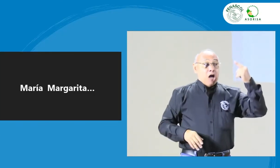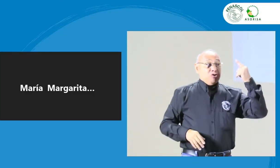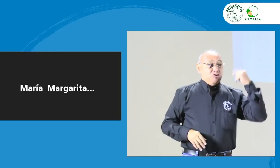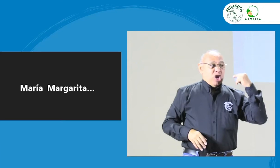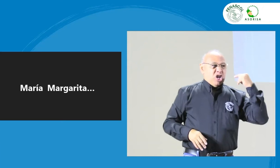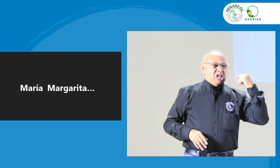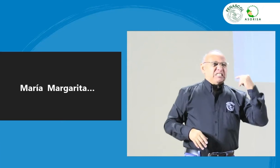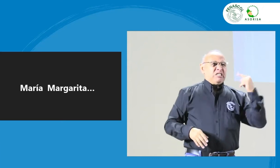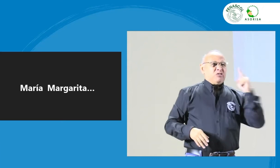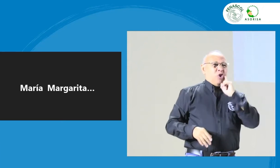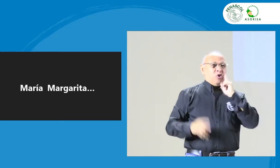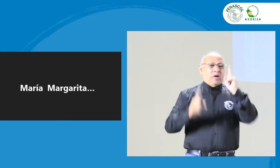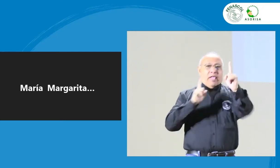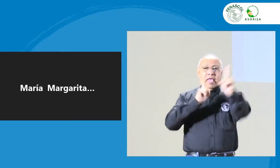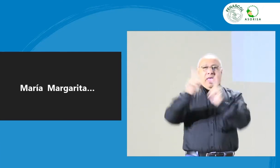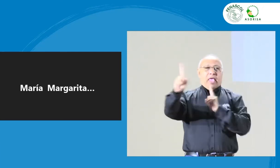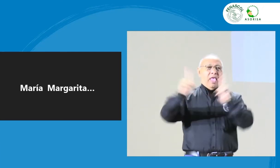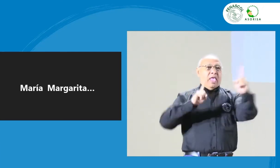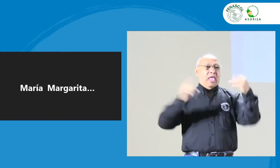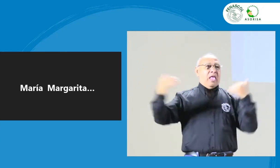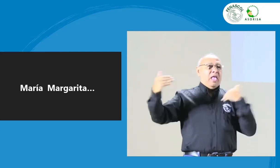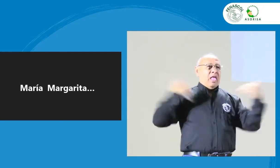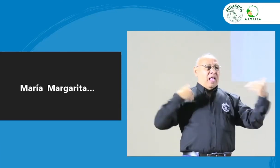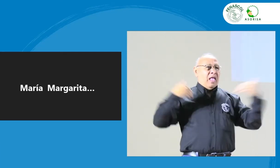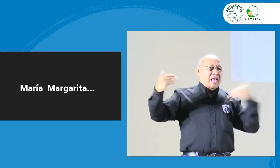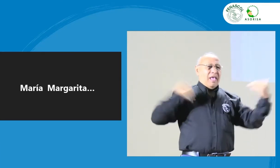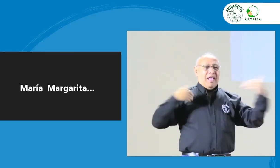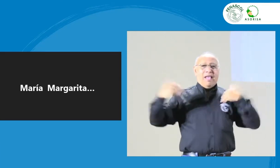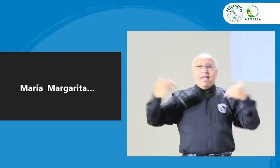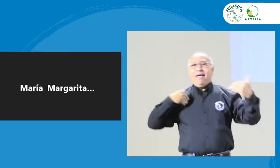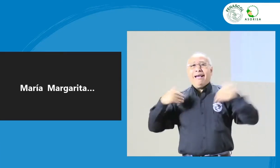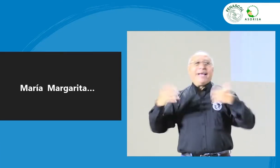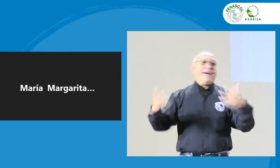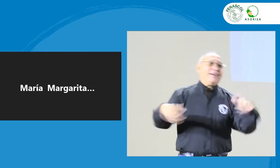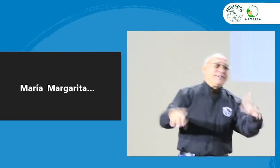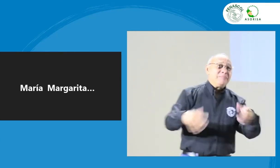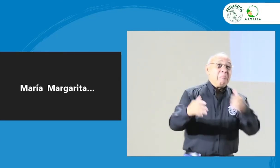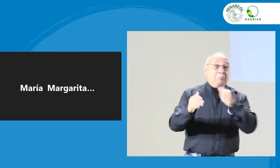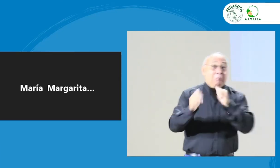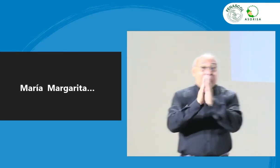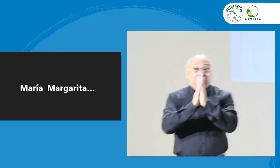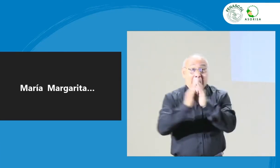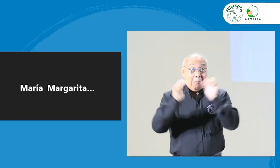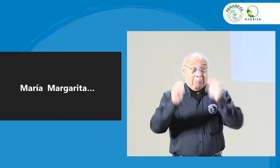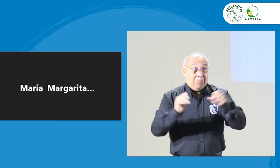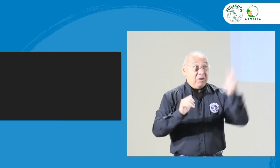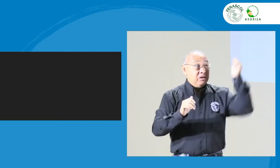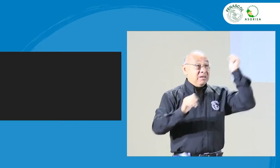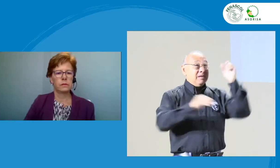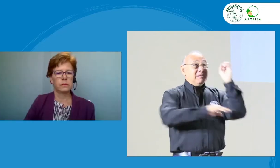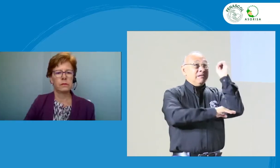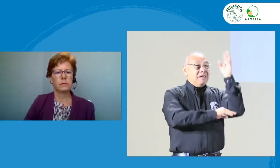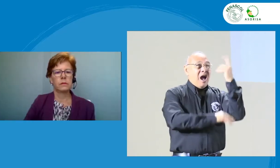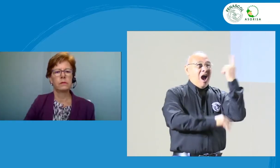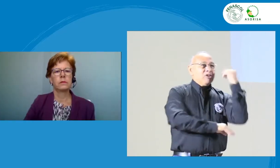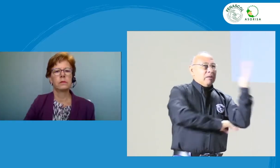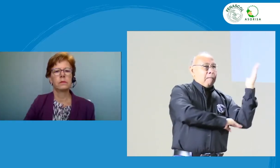Son bienvenidos. Quiero comentarles lo siguiente. Muchos sordos se han acercado y comentado sobre,